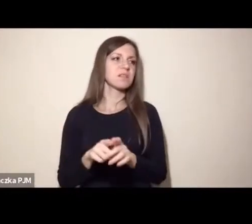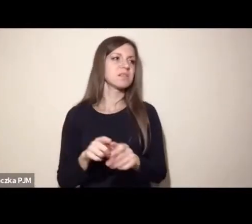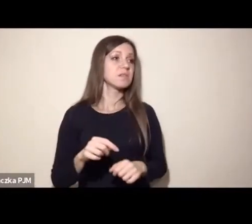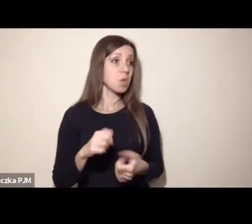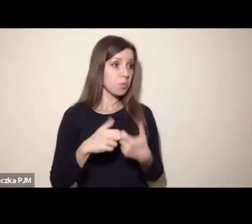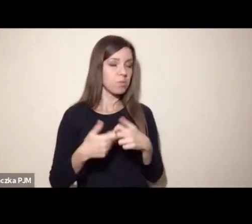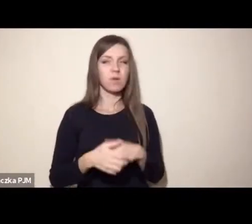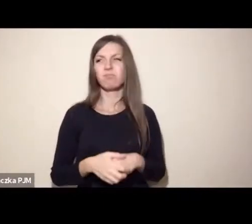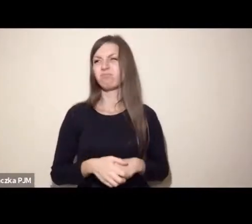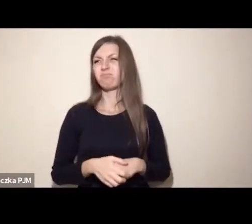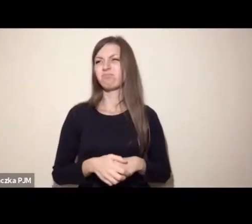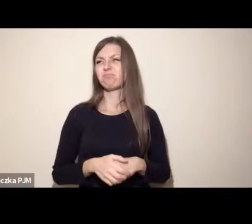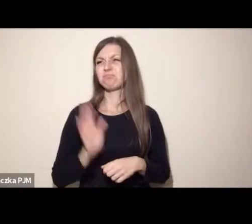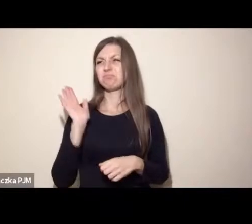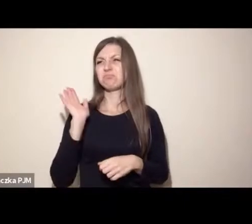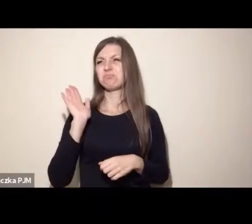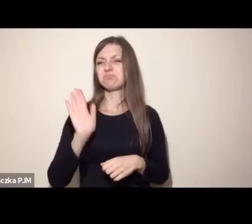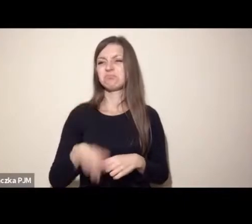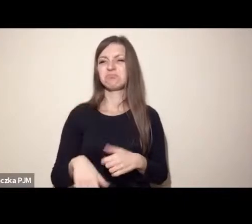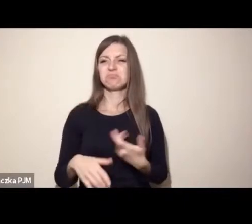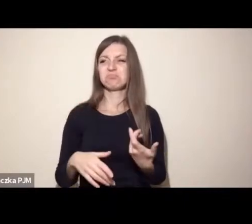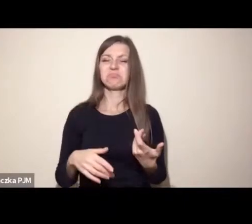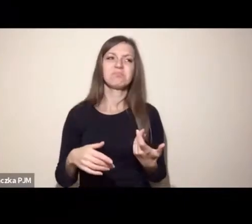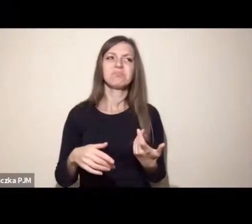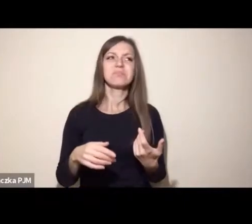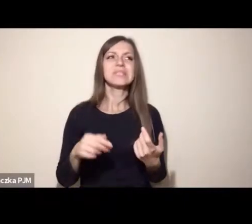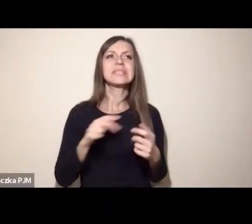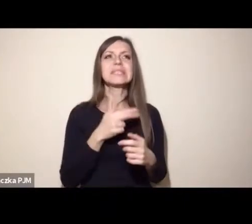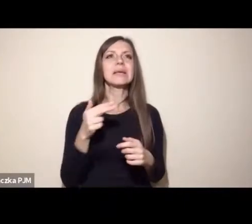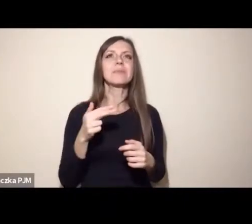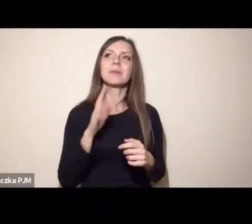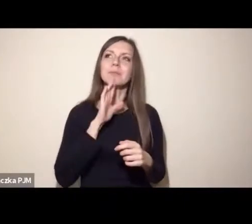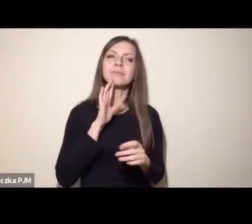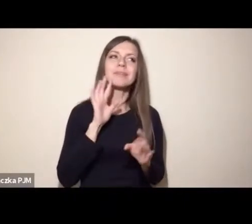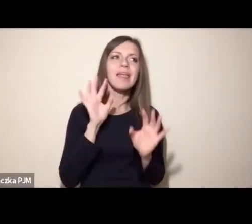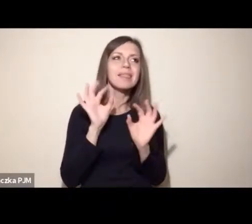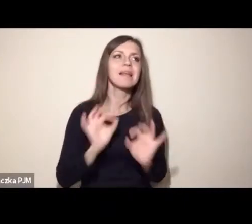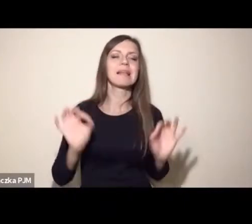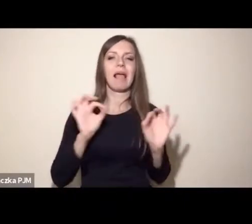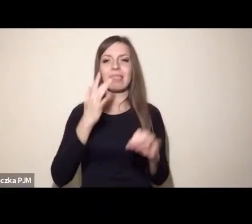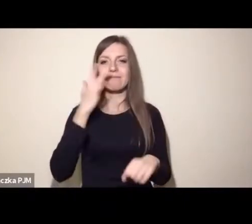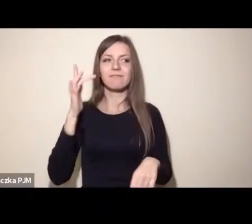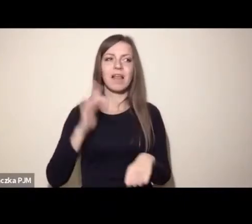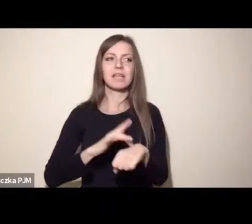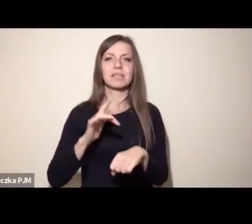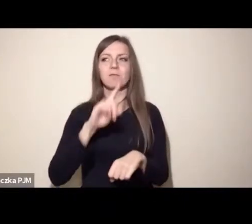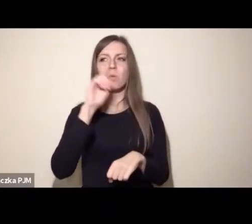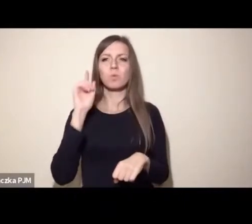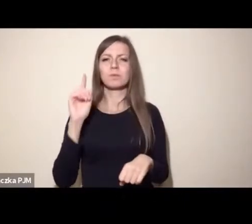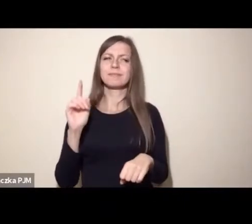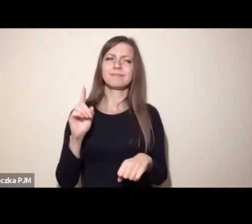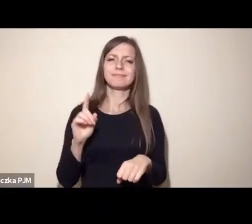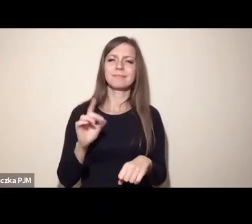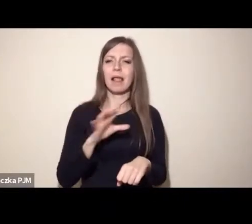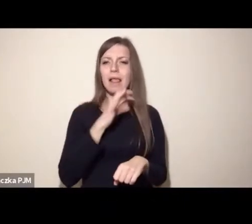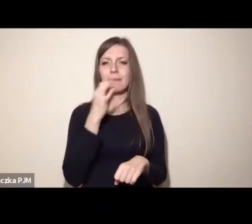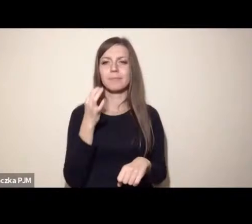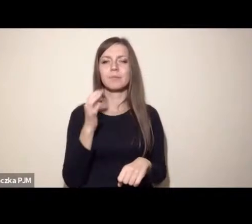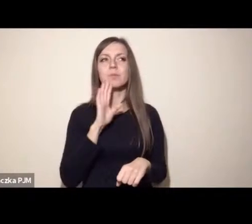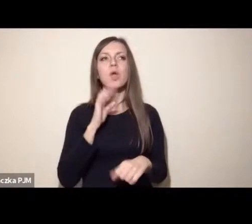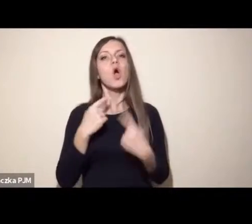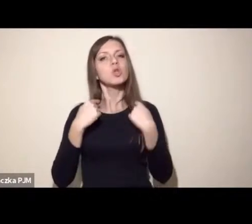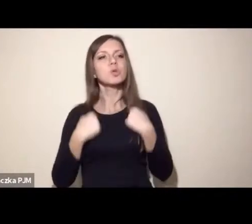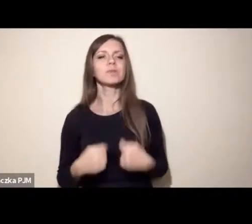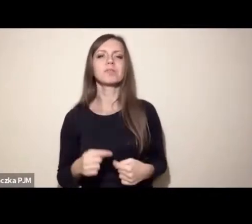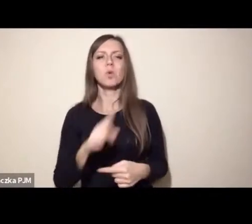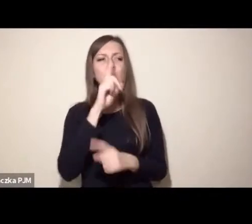postrzegają temat jako niebezpieczny, drażliwy i dominuje przekonanie, że on dotyka takich osobistych